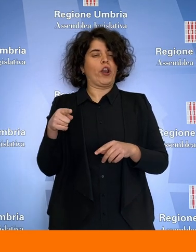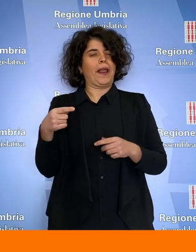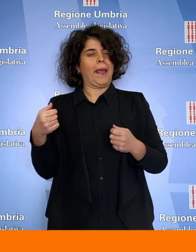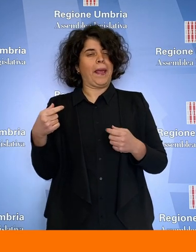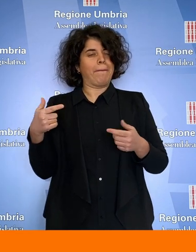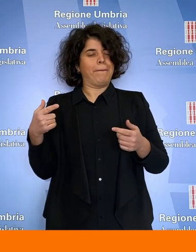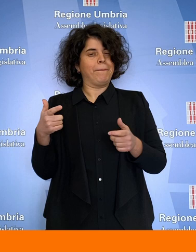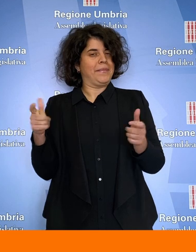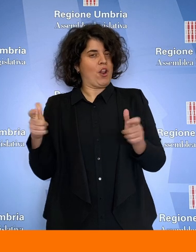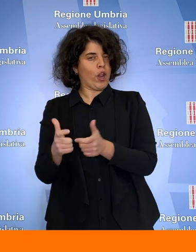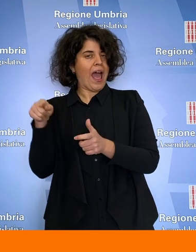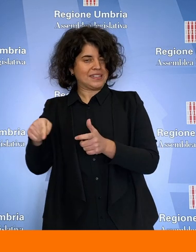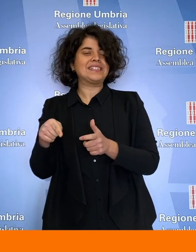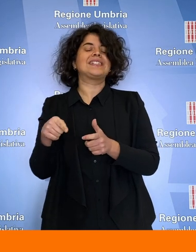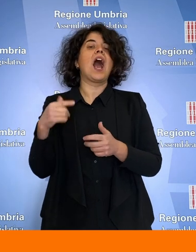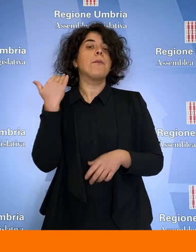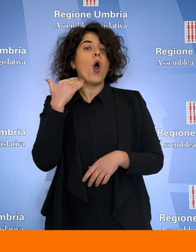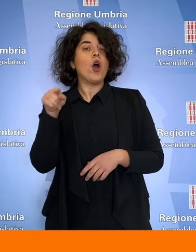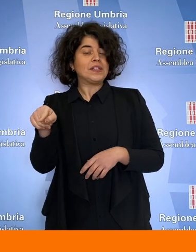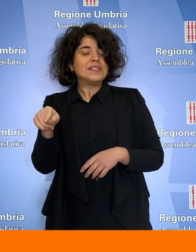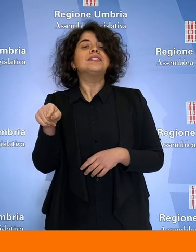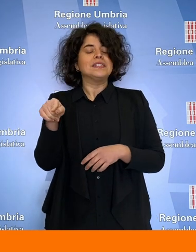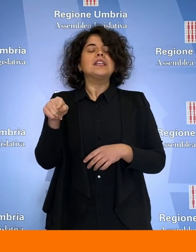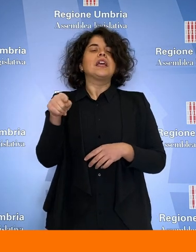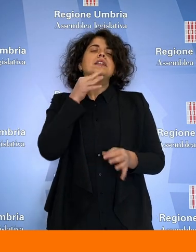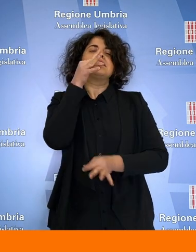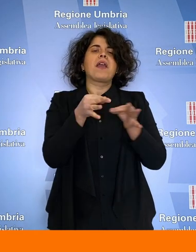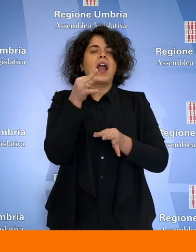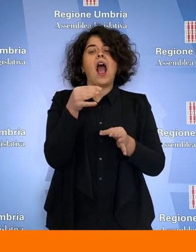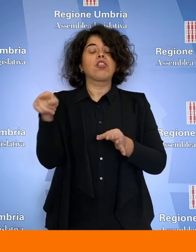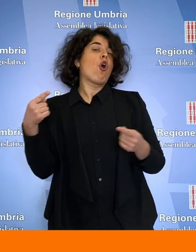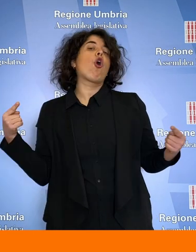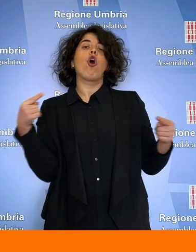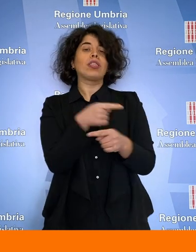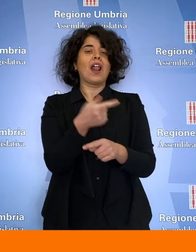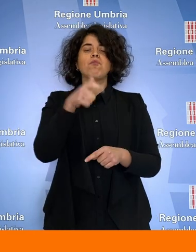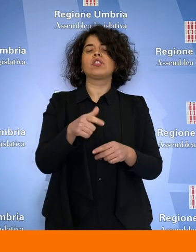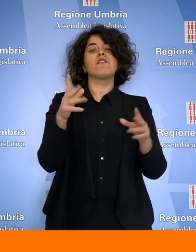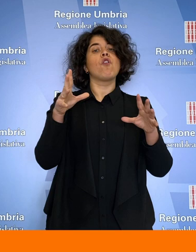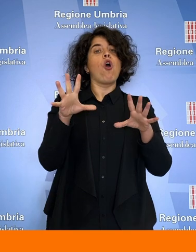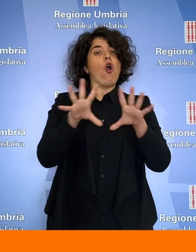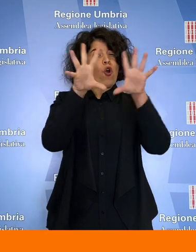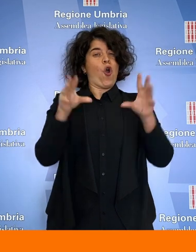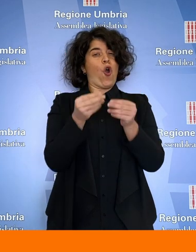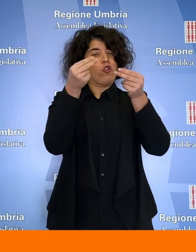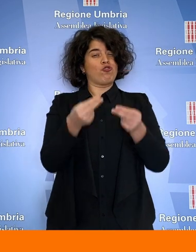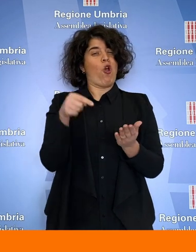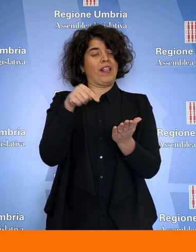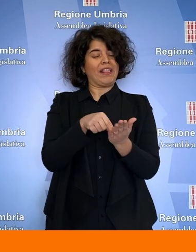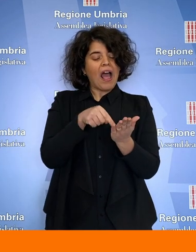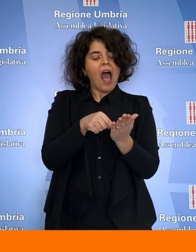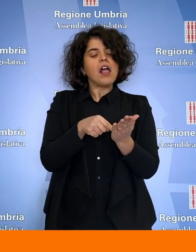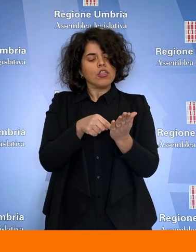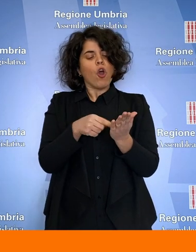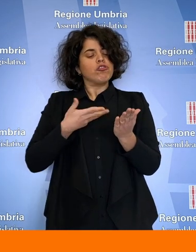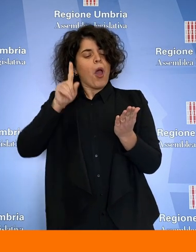Porzi, ha spiegato che l'opposizione esprime un voto contrario perché il consolidato è la sommatoria del bilancio di